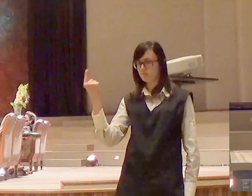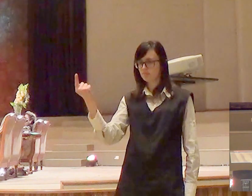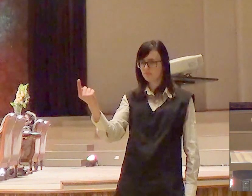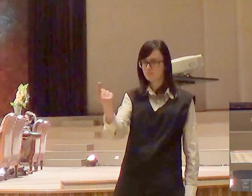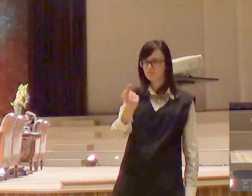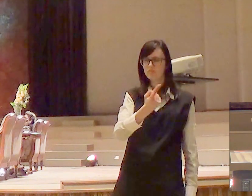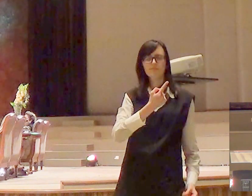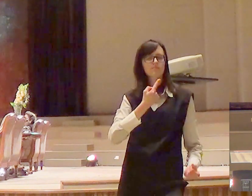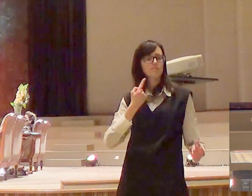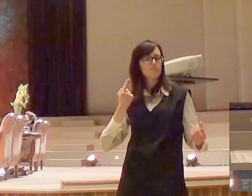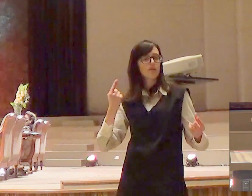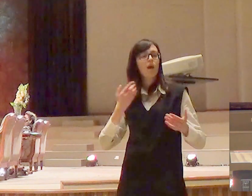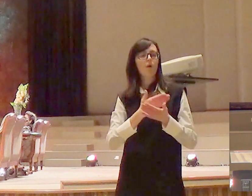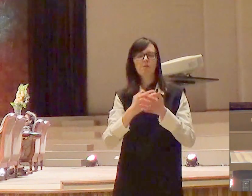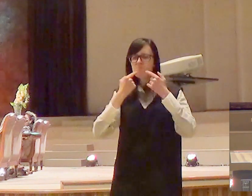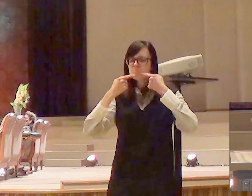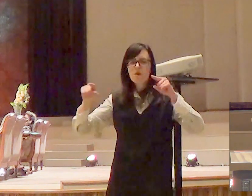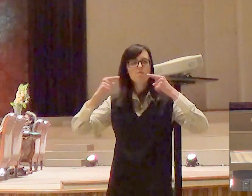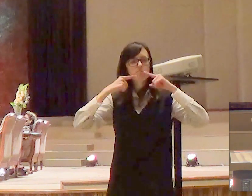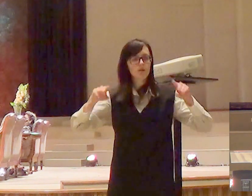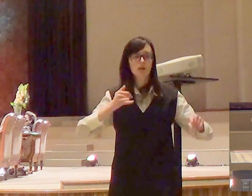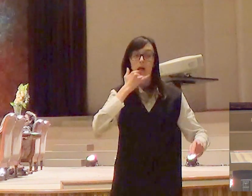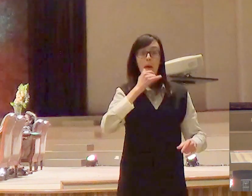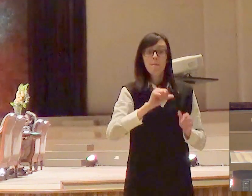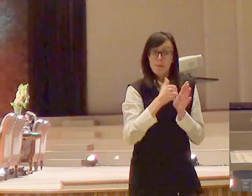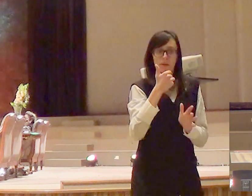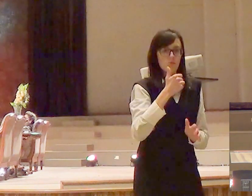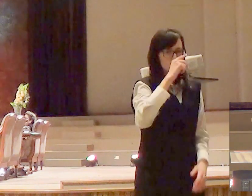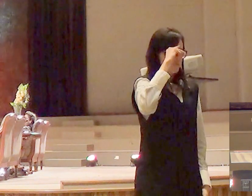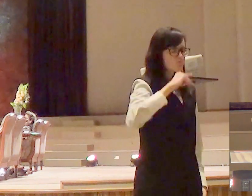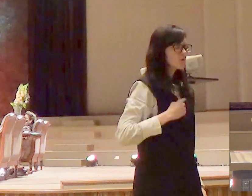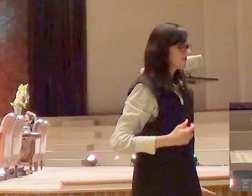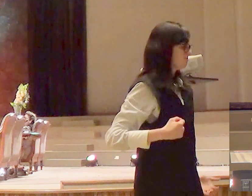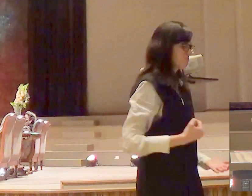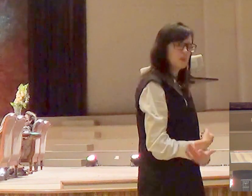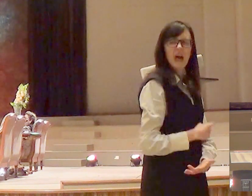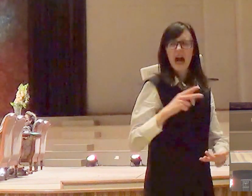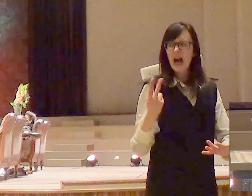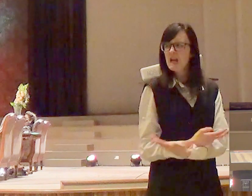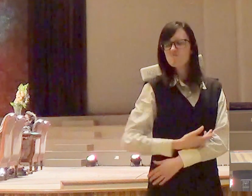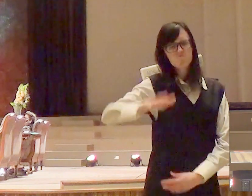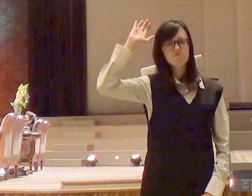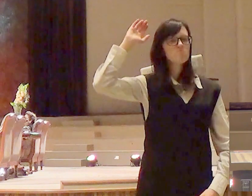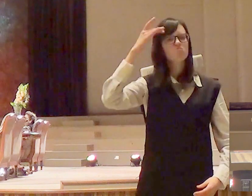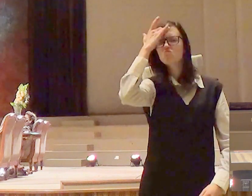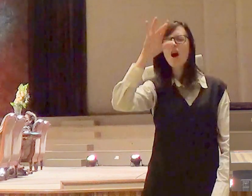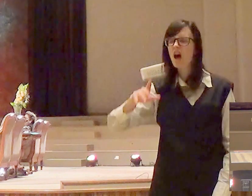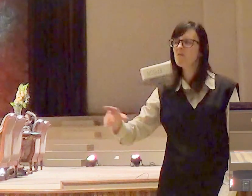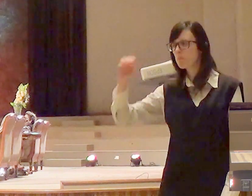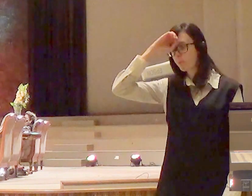começaram a murmurar, primeiro com eles mesmos. E a toda forma de rebeldia,